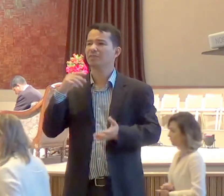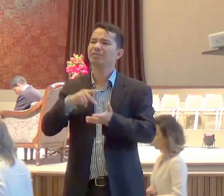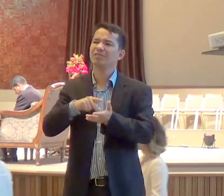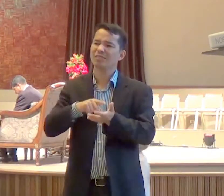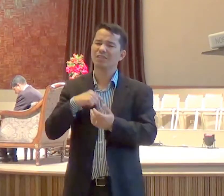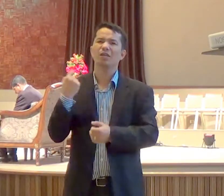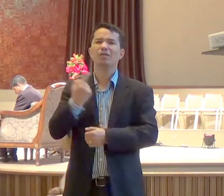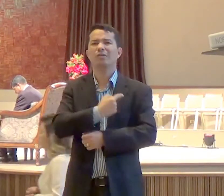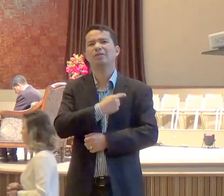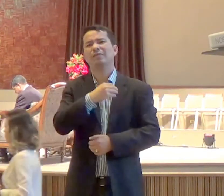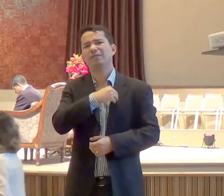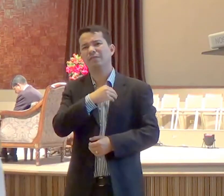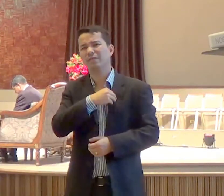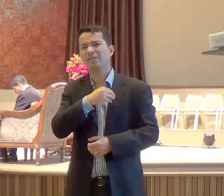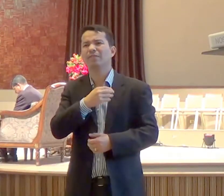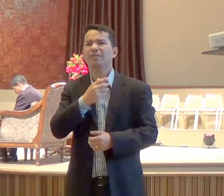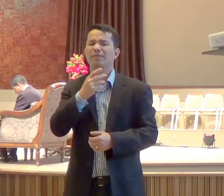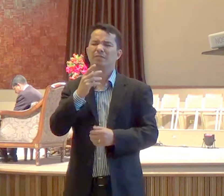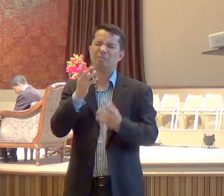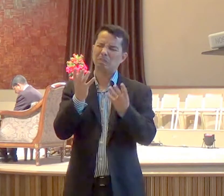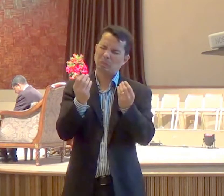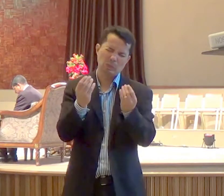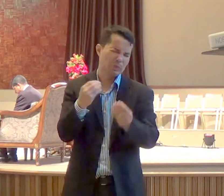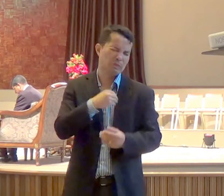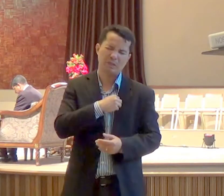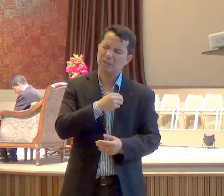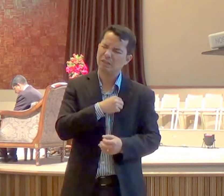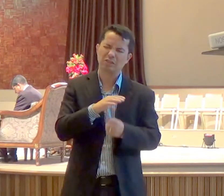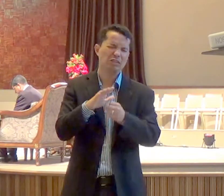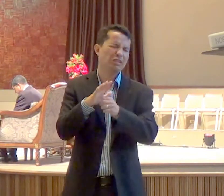a violência, a falta de amor,